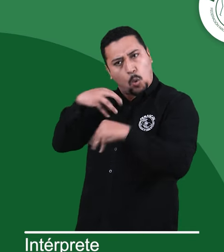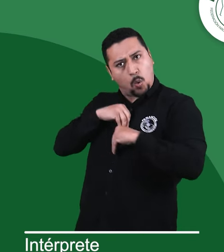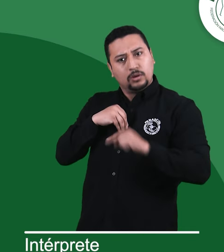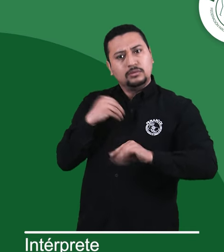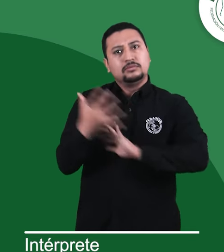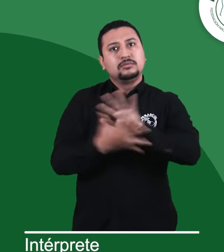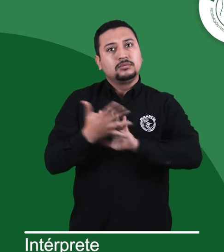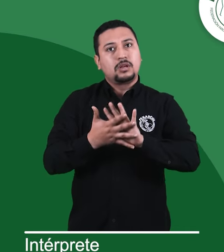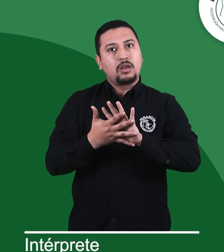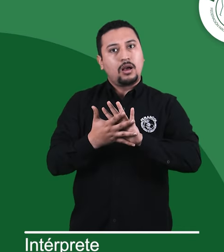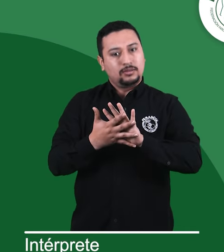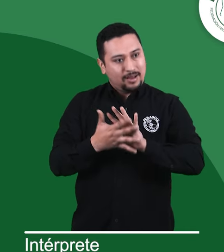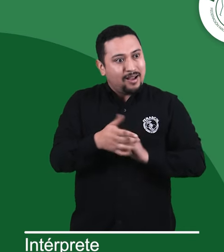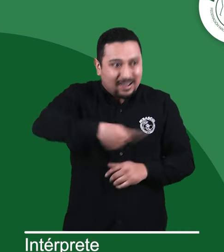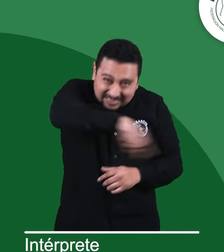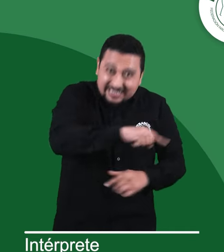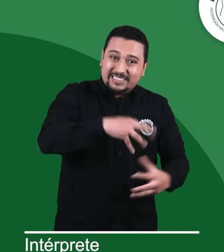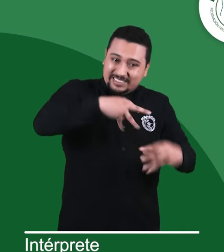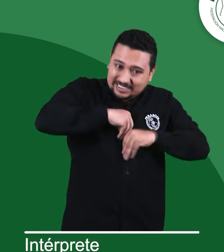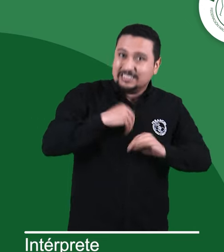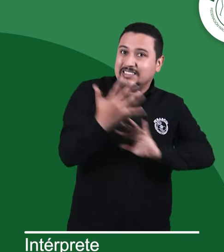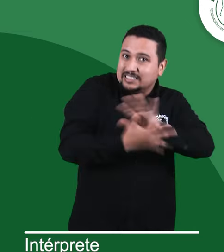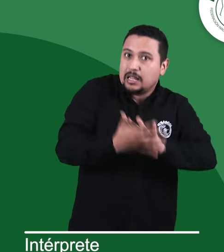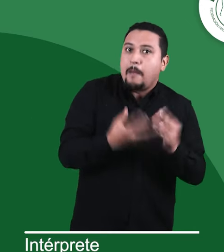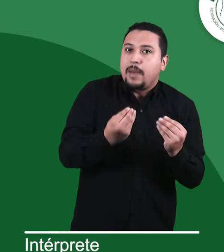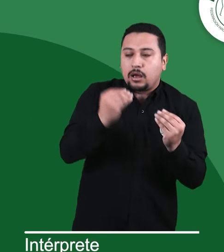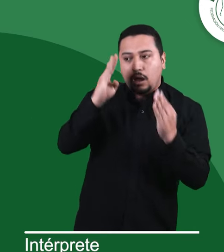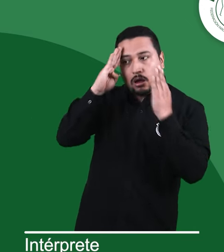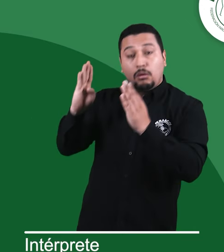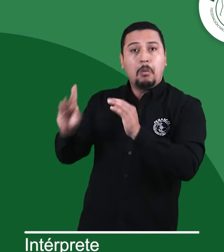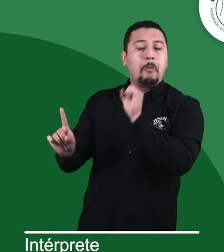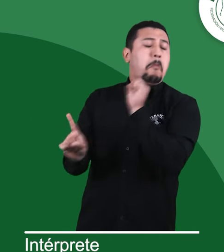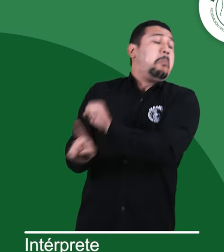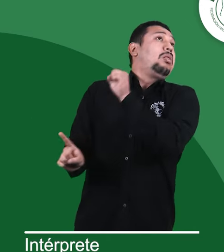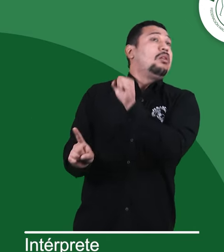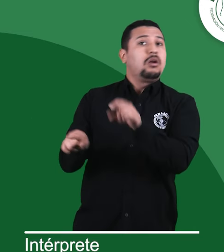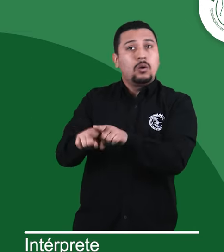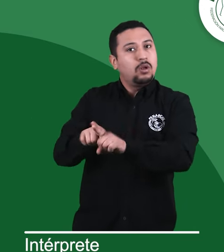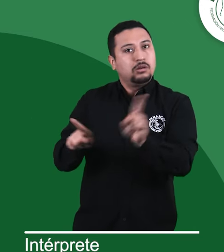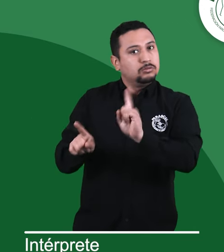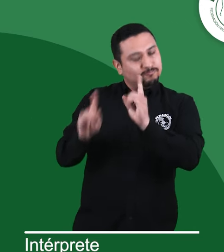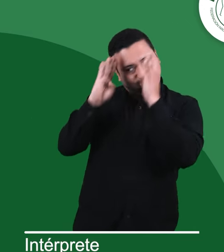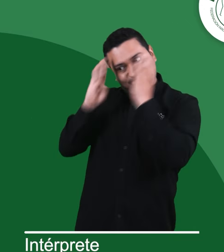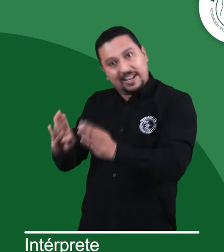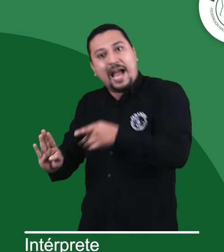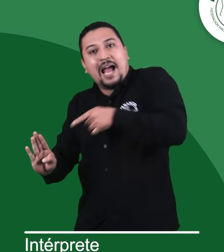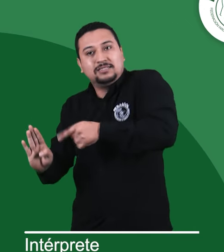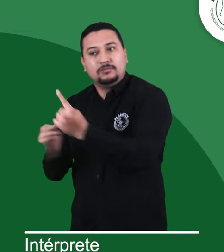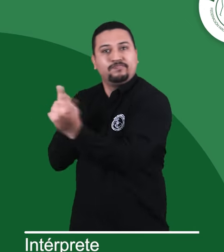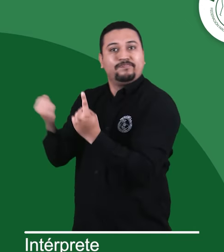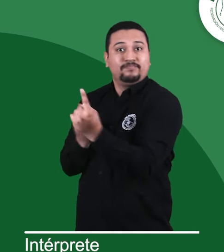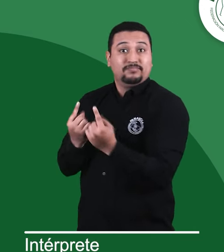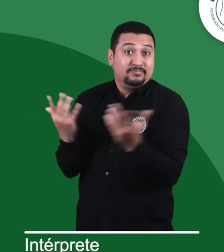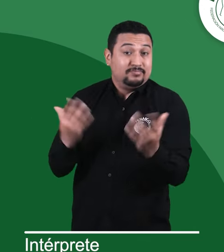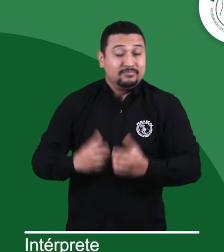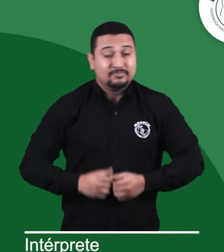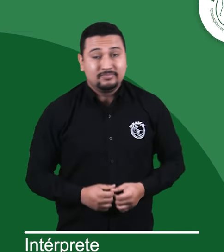tengan al menos un conocimiento mínimo de la lengua de señas para que este sector poblacional no